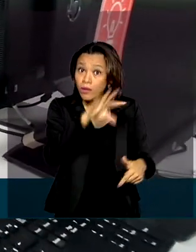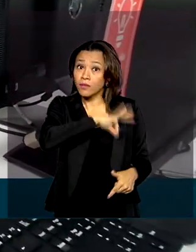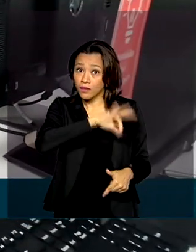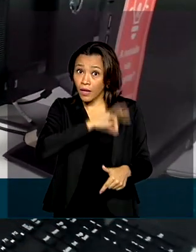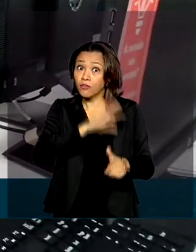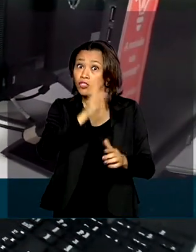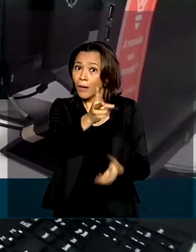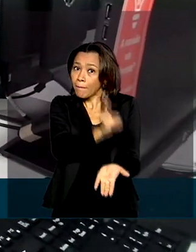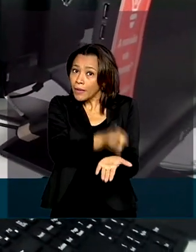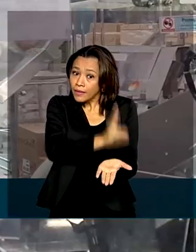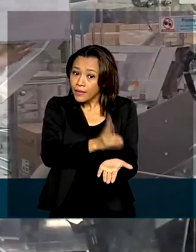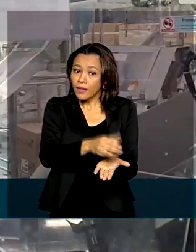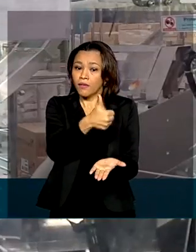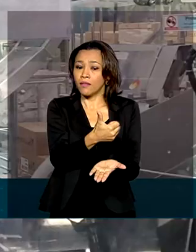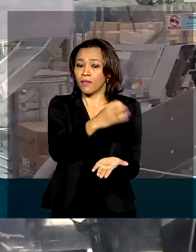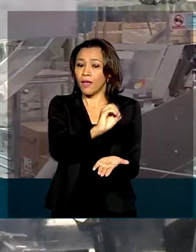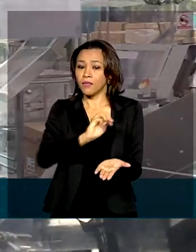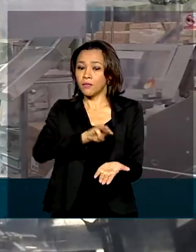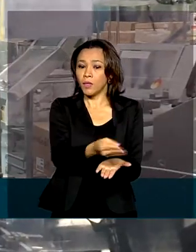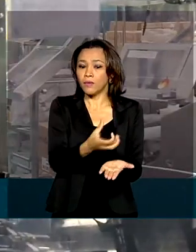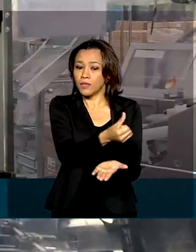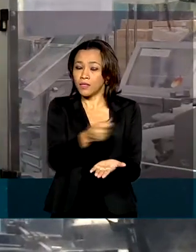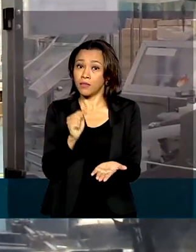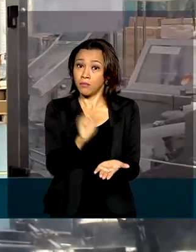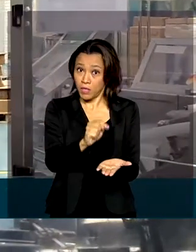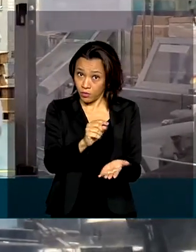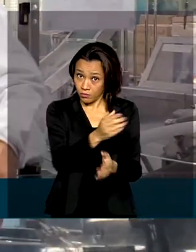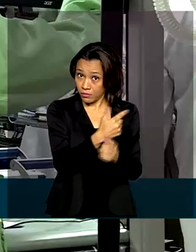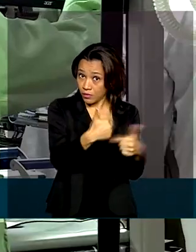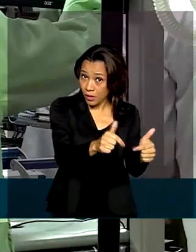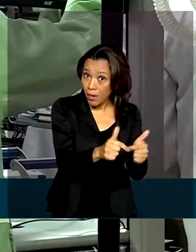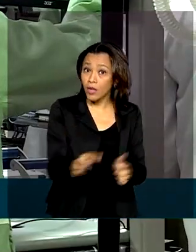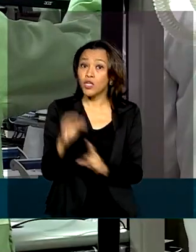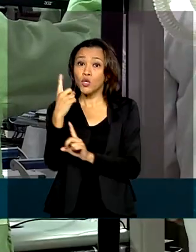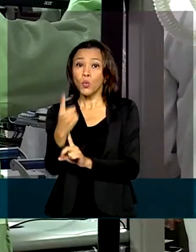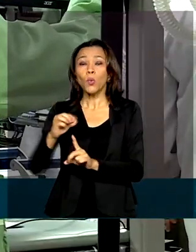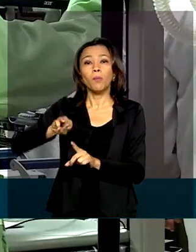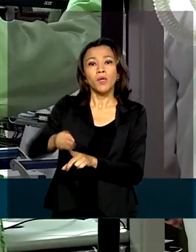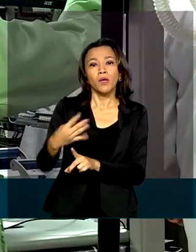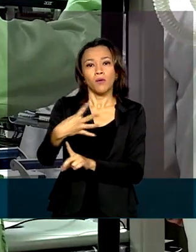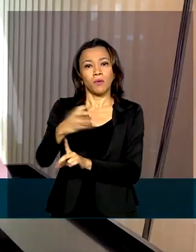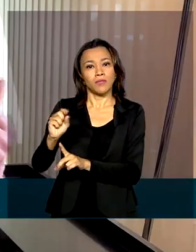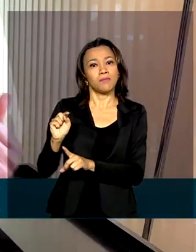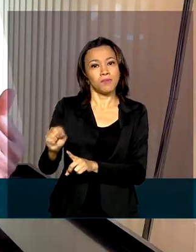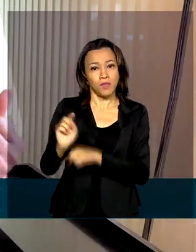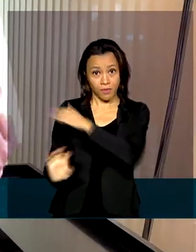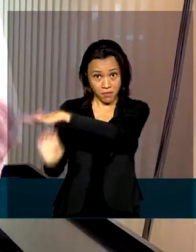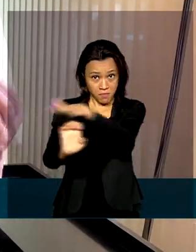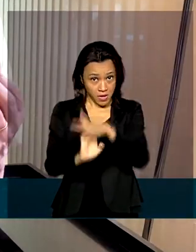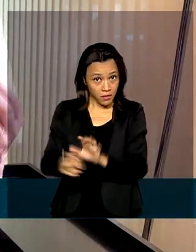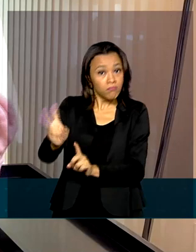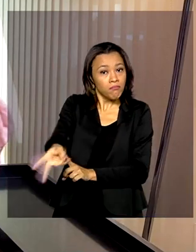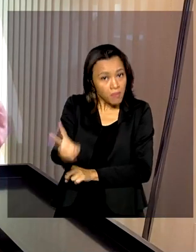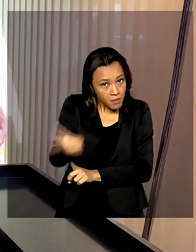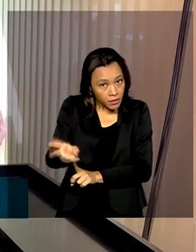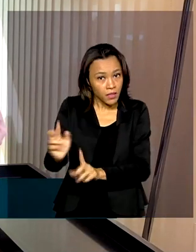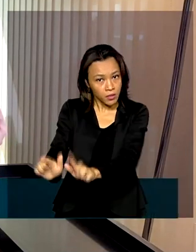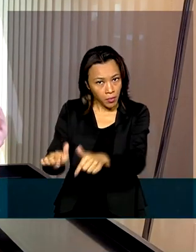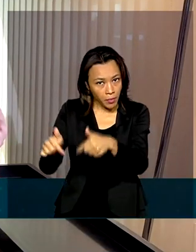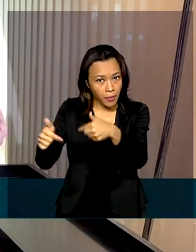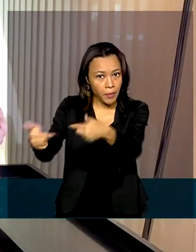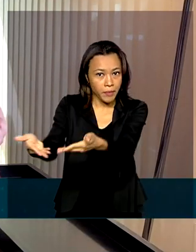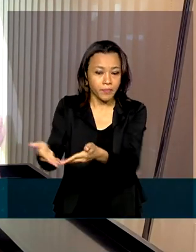10 milhões e 100 mil empregos e 1 milhão e 400 mil empresas de todo o Brasil. Agora, no momento em que a gente